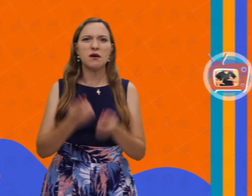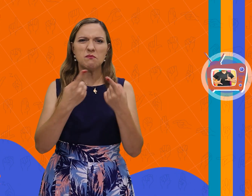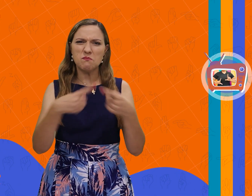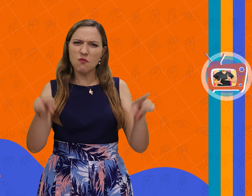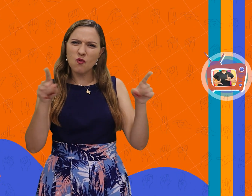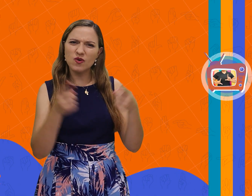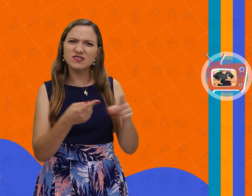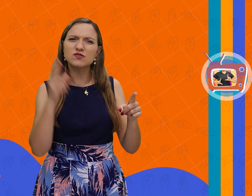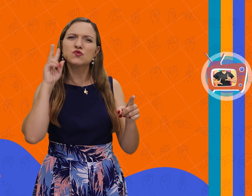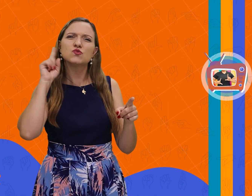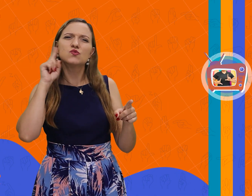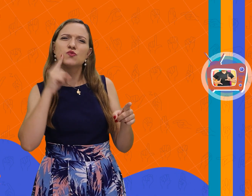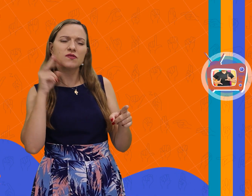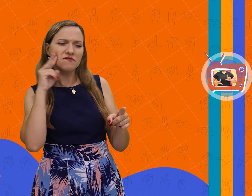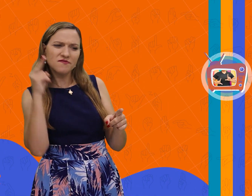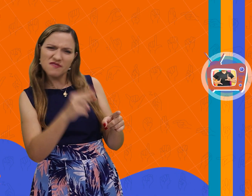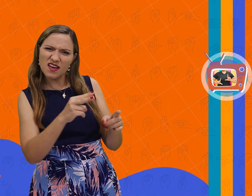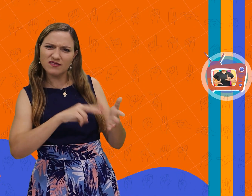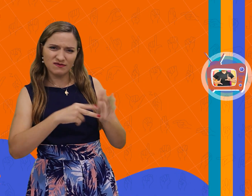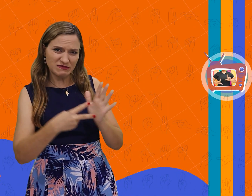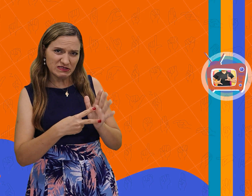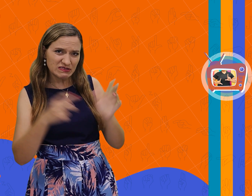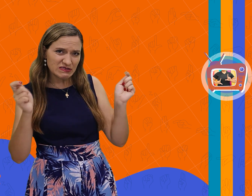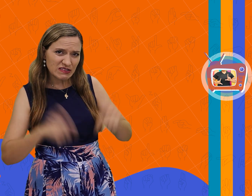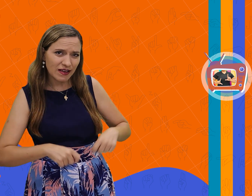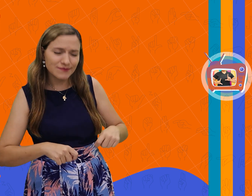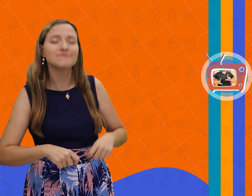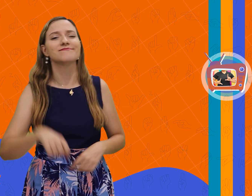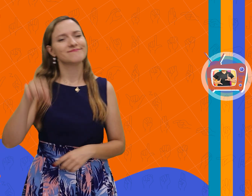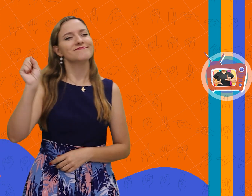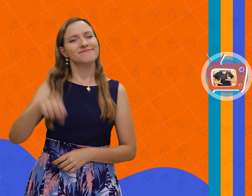A música tem sentido na vida dos surdos? Sim.